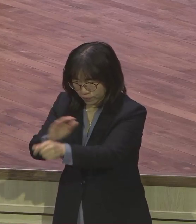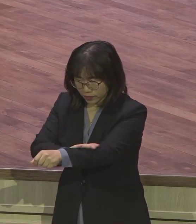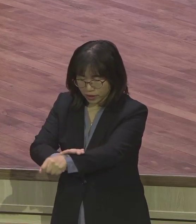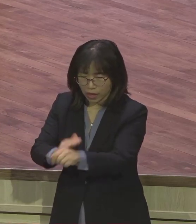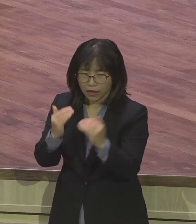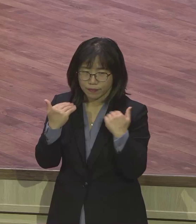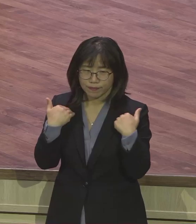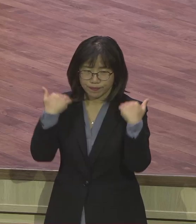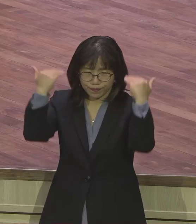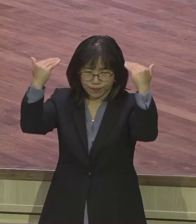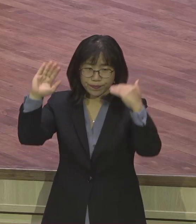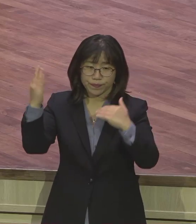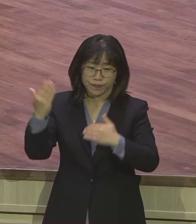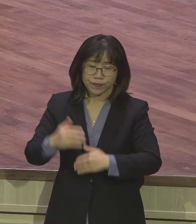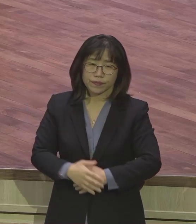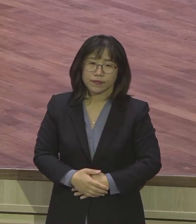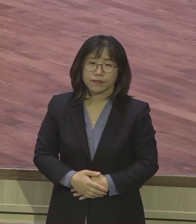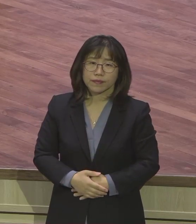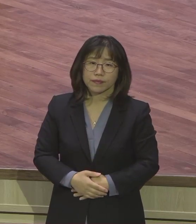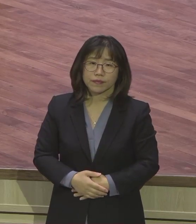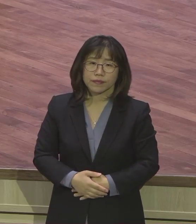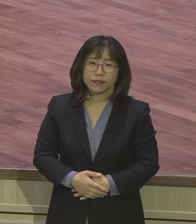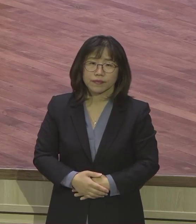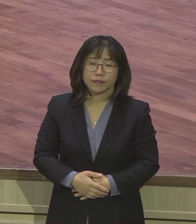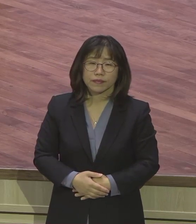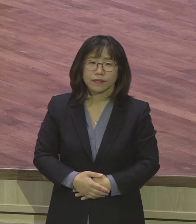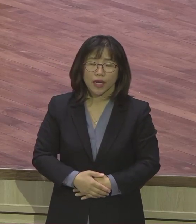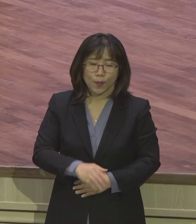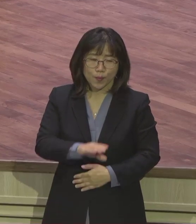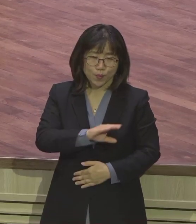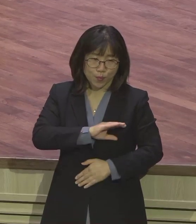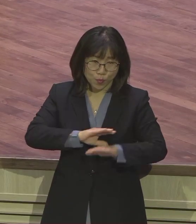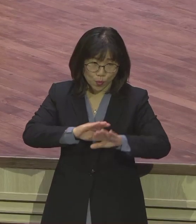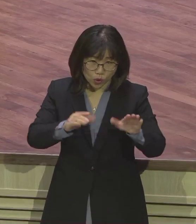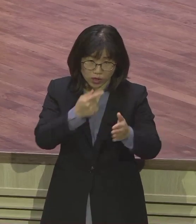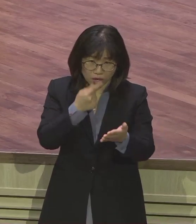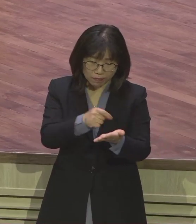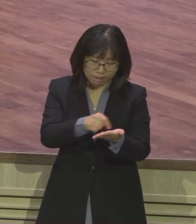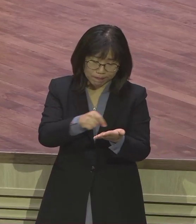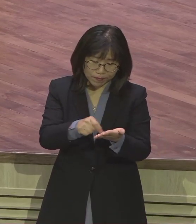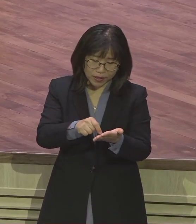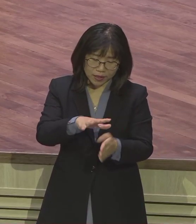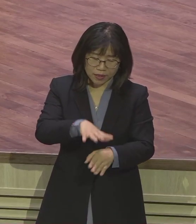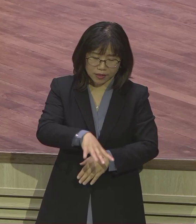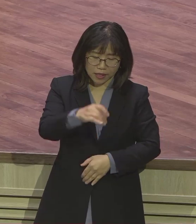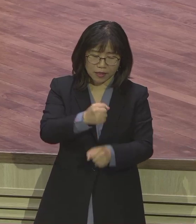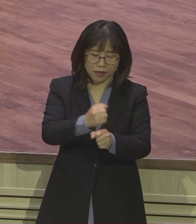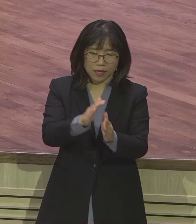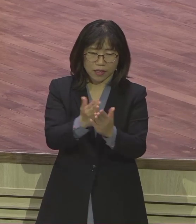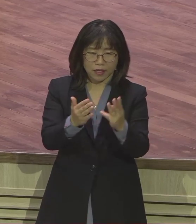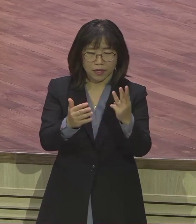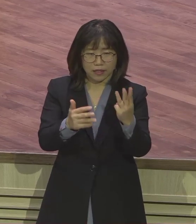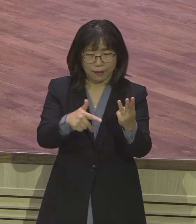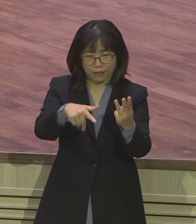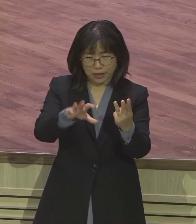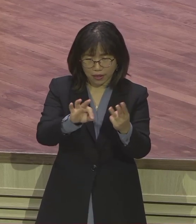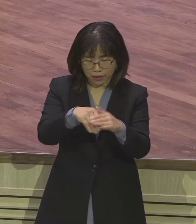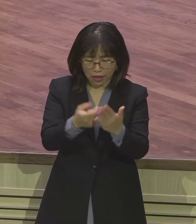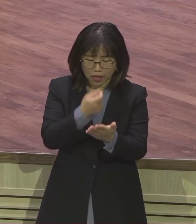저 사람 아담 범죄가 기록되어 있잖아요. 모세가 기록한 장식의 3장. 모세가 기록한 거죠. 아담과 아와의 범죄 쫙